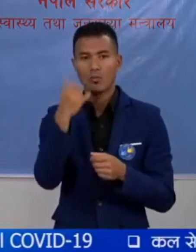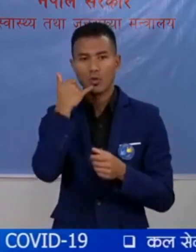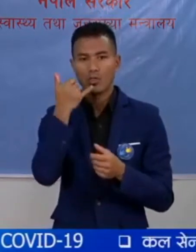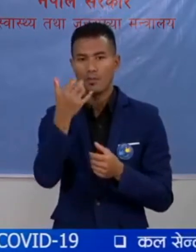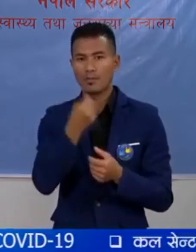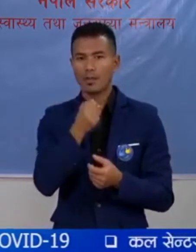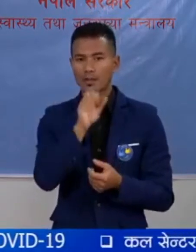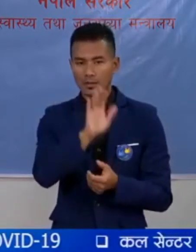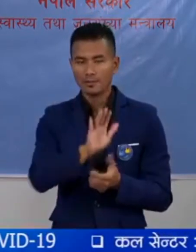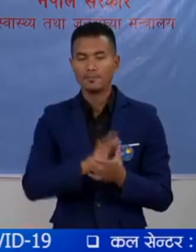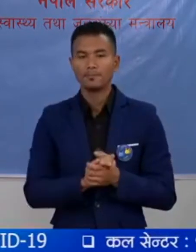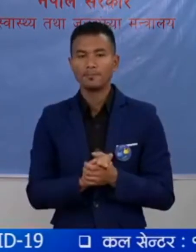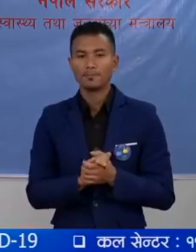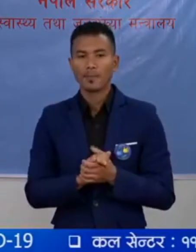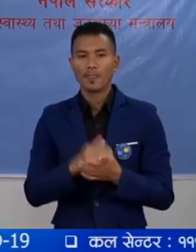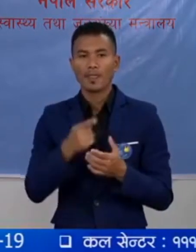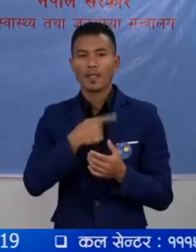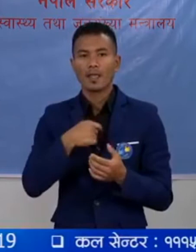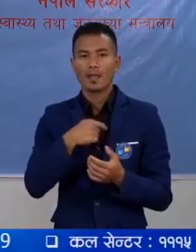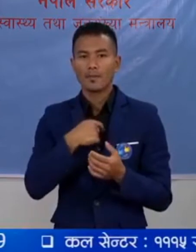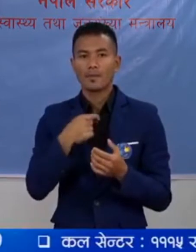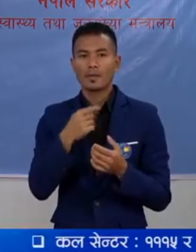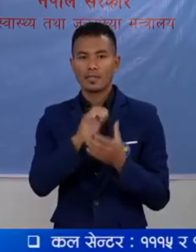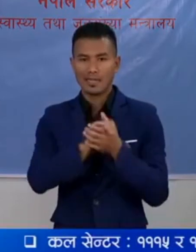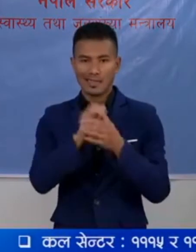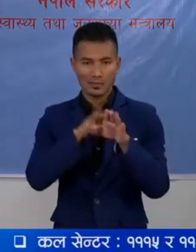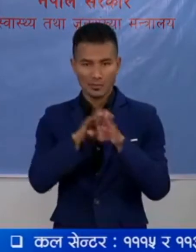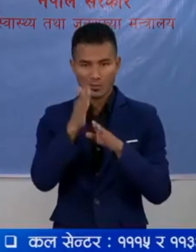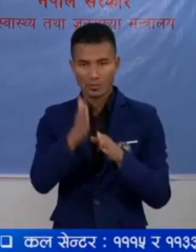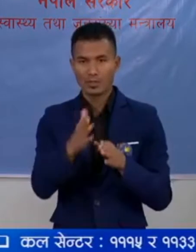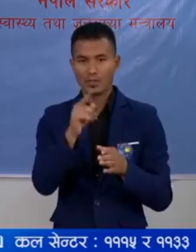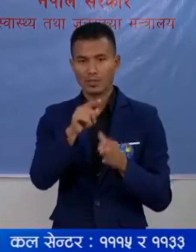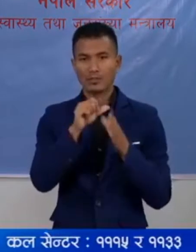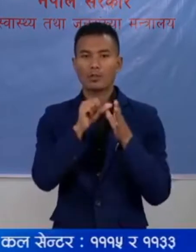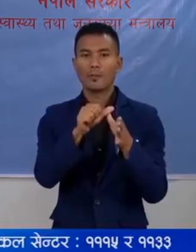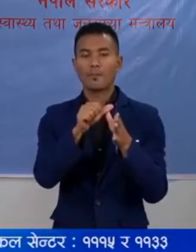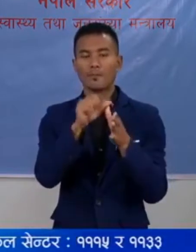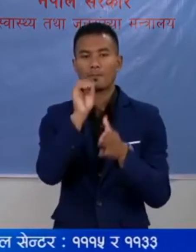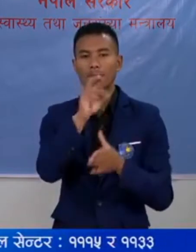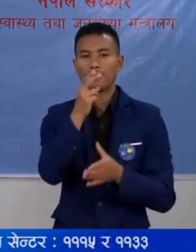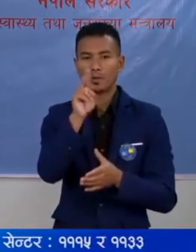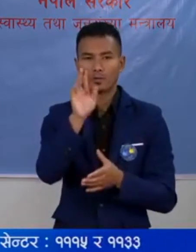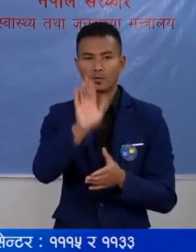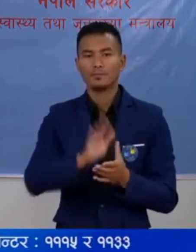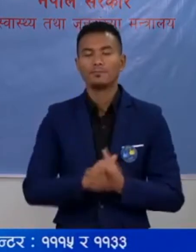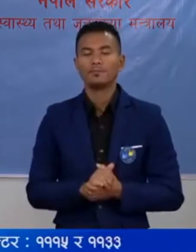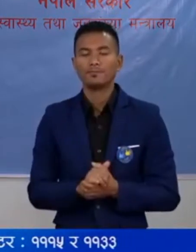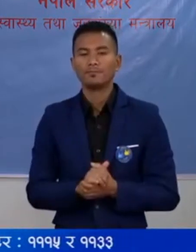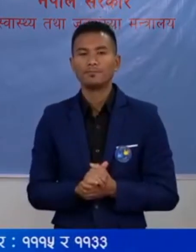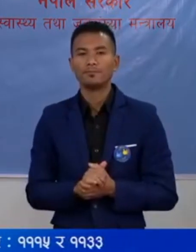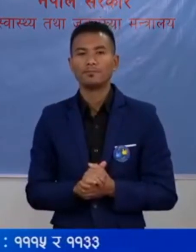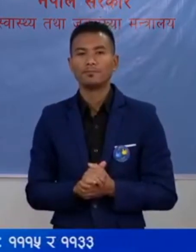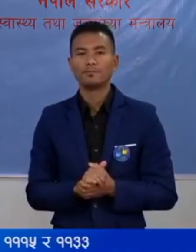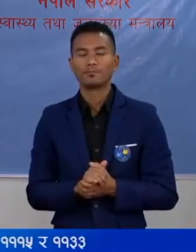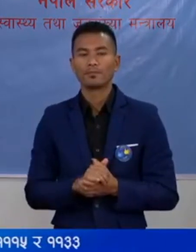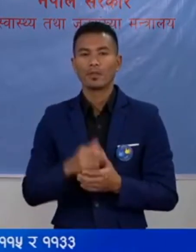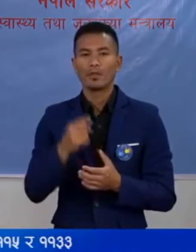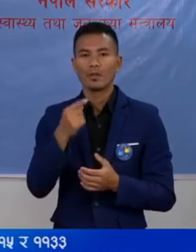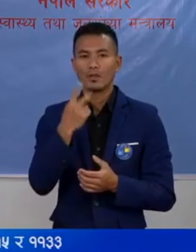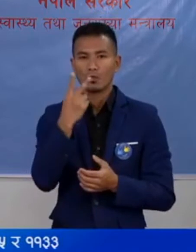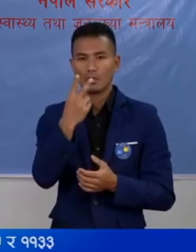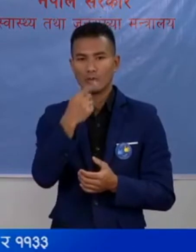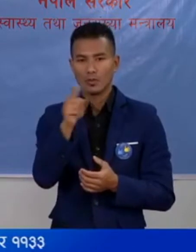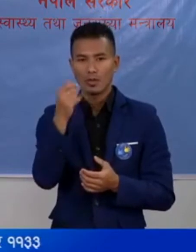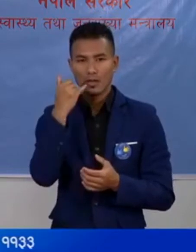रिशीव गरेका छौं। आमरो स्वास्थे कर्मी साथी हर ले तेसको एंसर गरनू भायको छा जबाब दिनू भायको छा। आमरो दुई